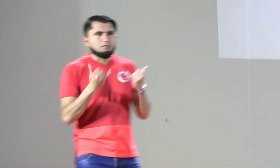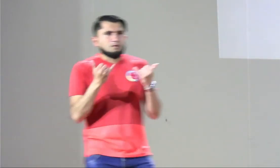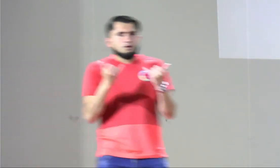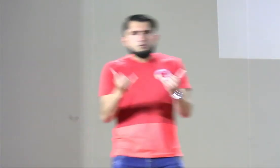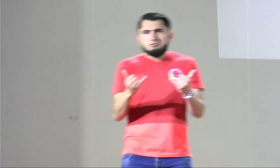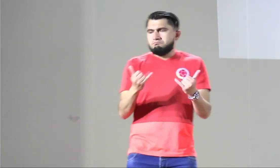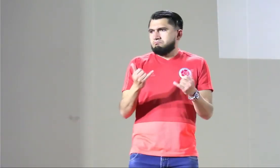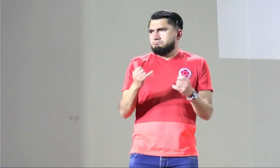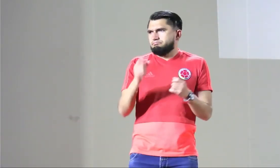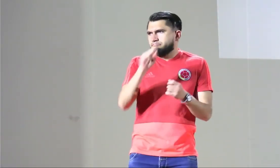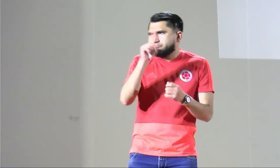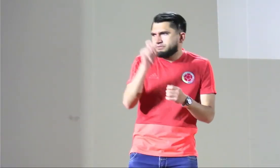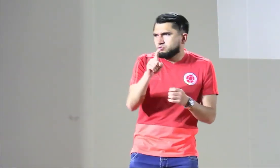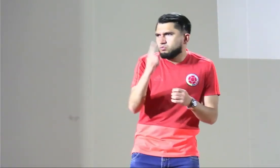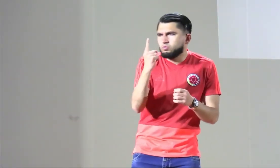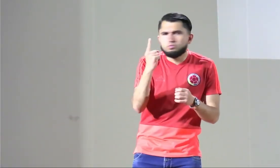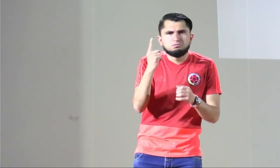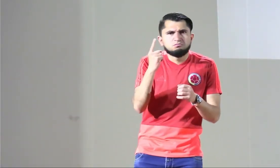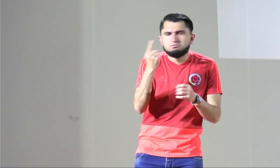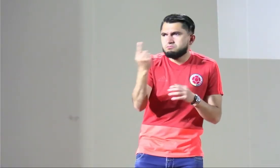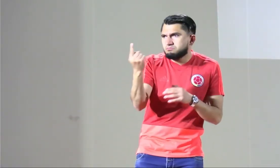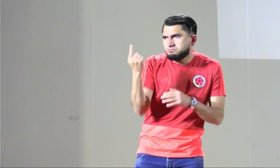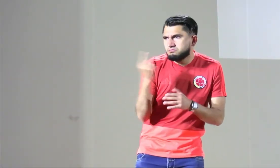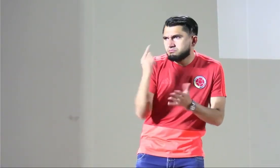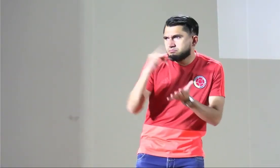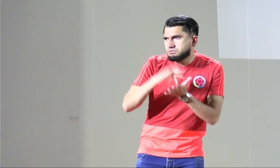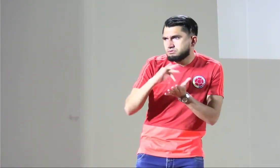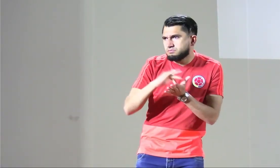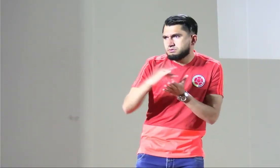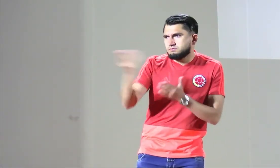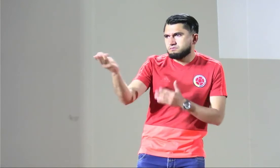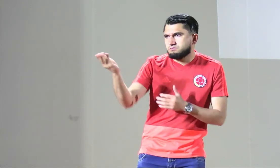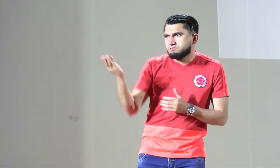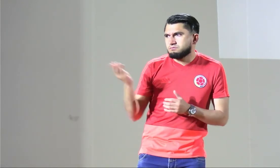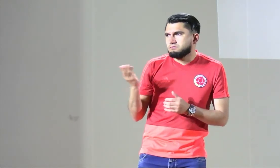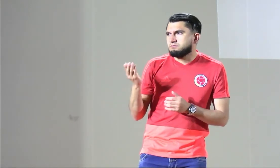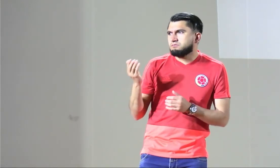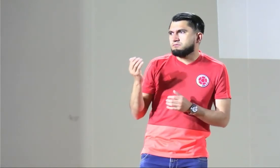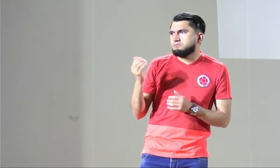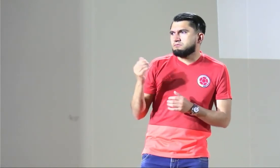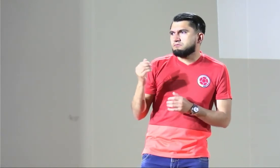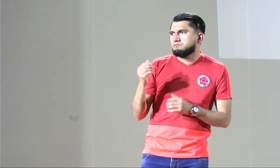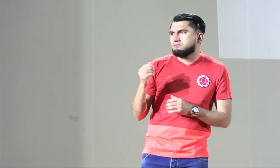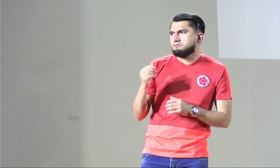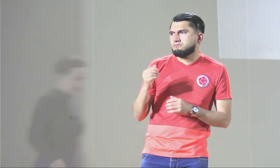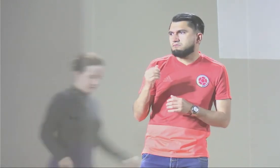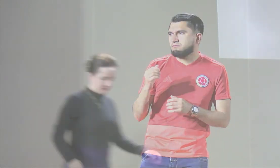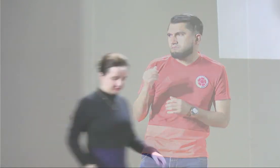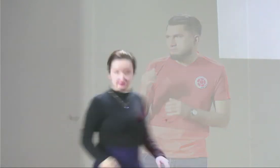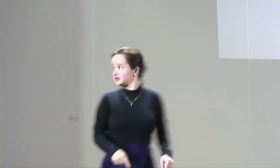reflexionemos en torno a esto bueno y ahora me dicen también que tenemos otra pregunta acá en sí